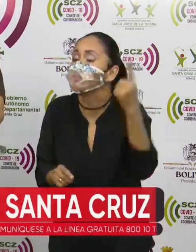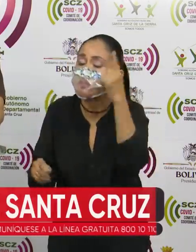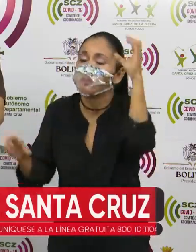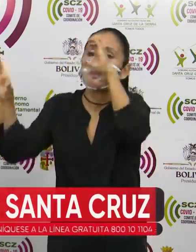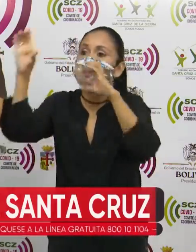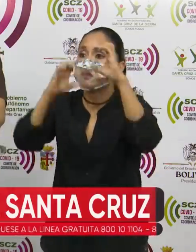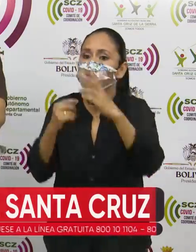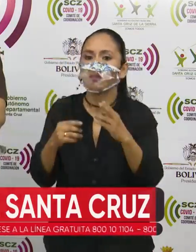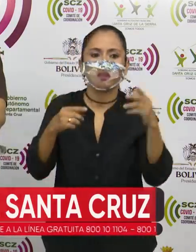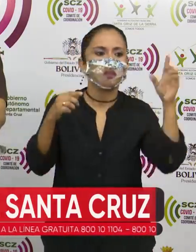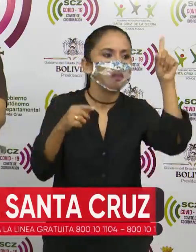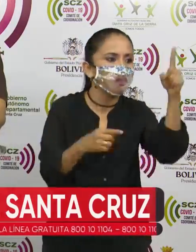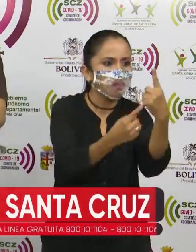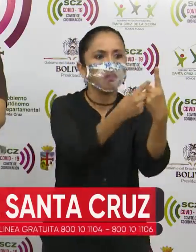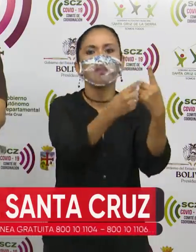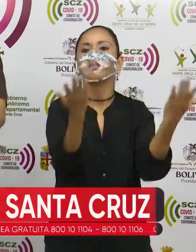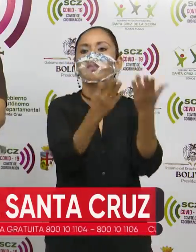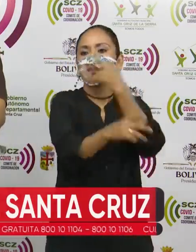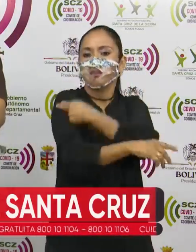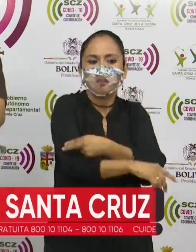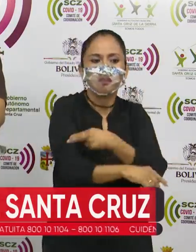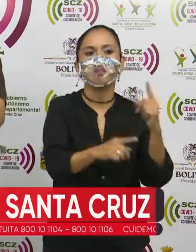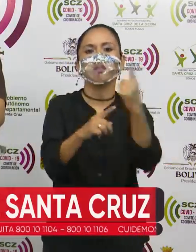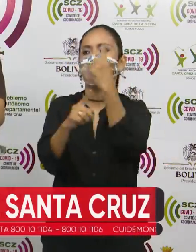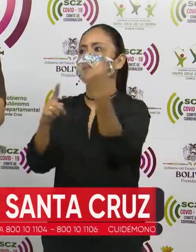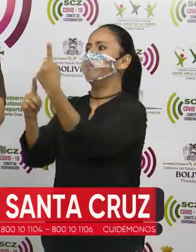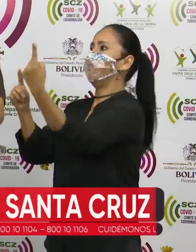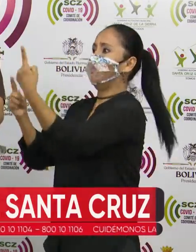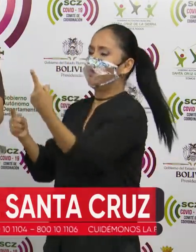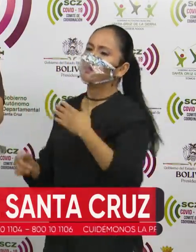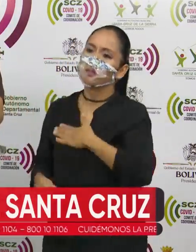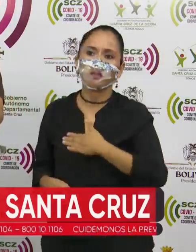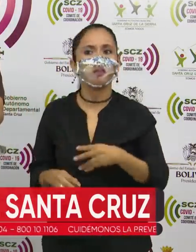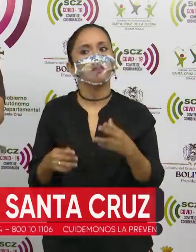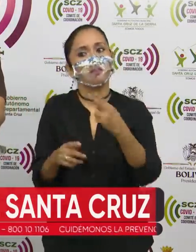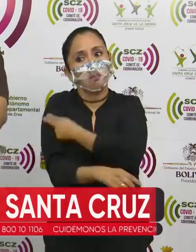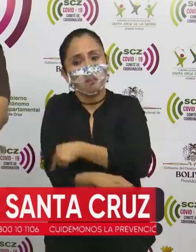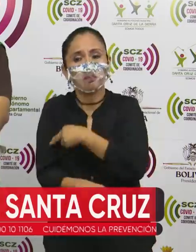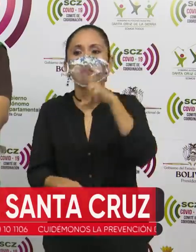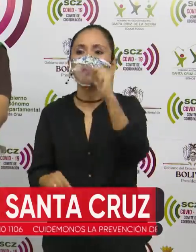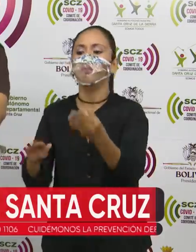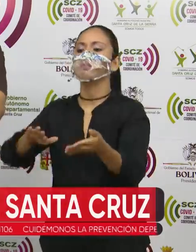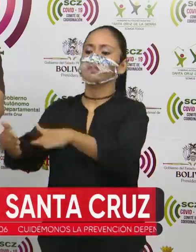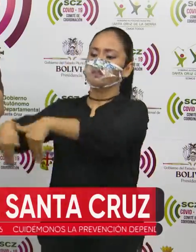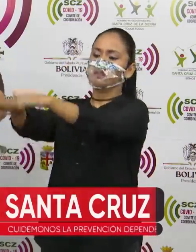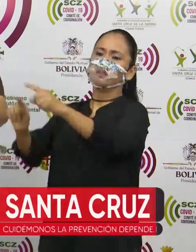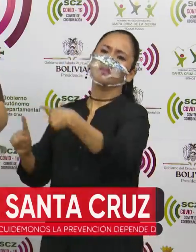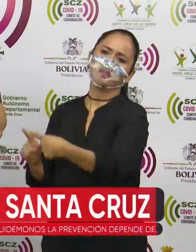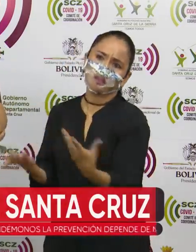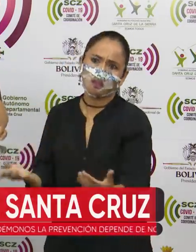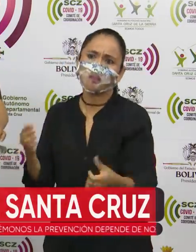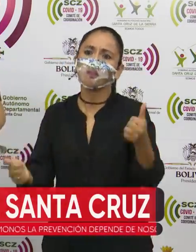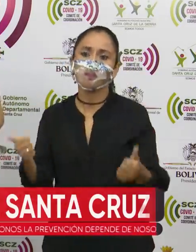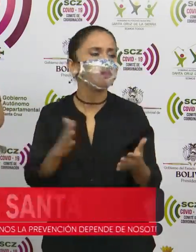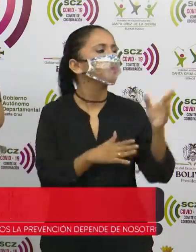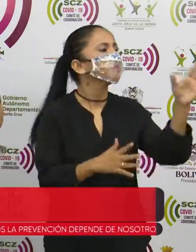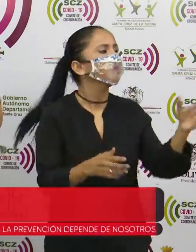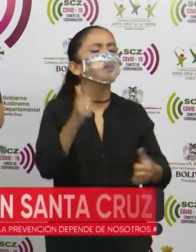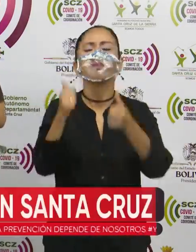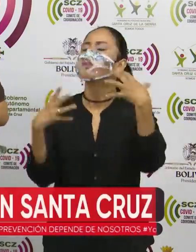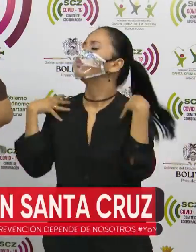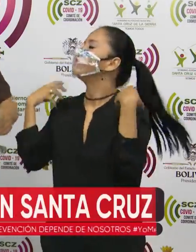buscando espacio en los hospitales y mañana no estemos buscando espacio en los cementerios. Doctor Ríos, con respecto al estado de salud del doctor